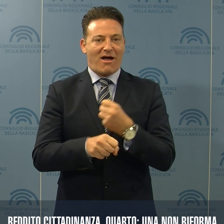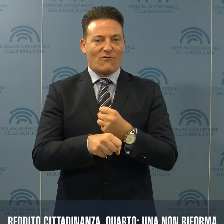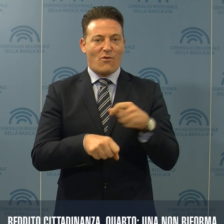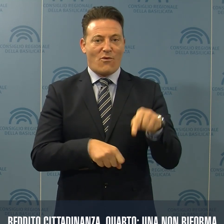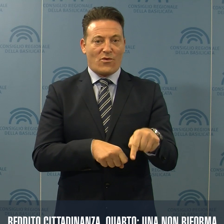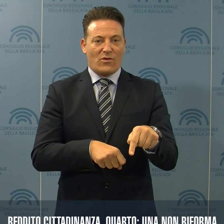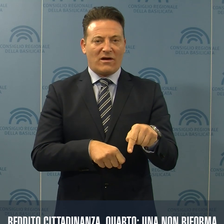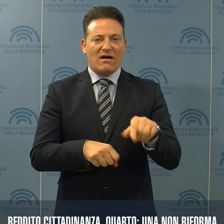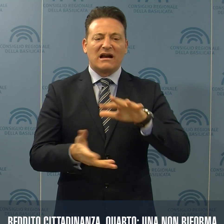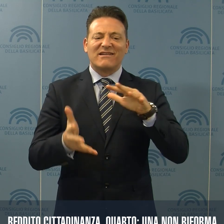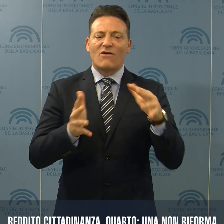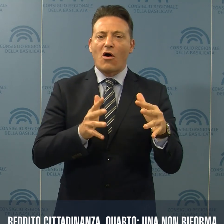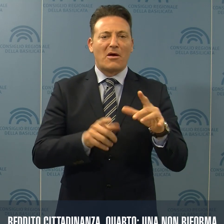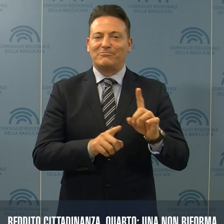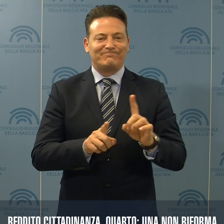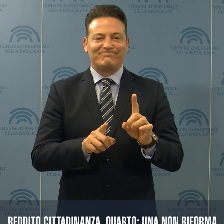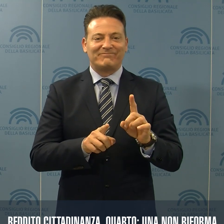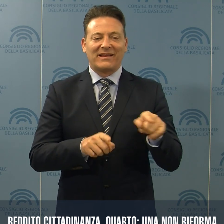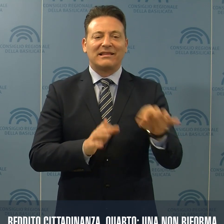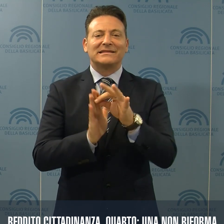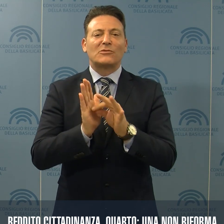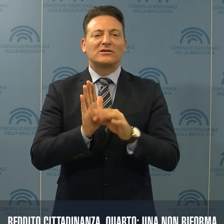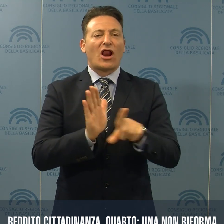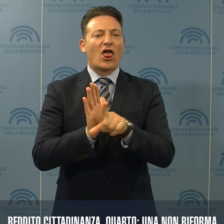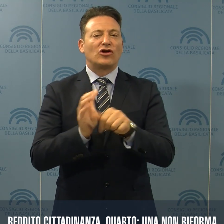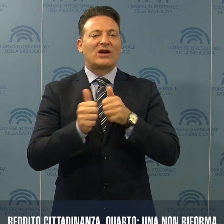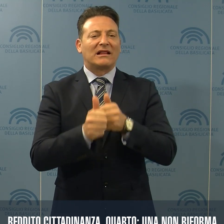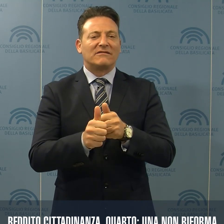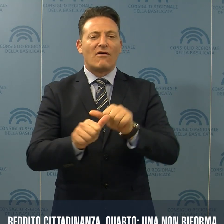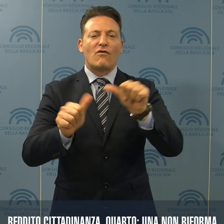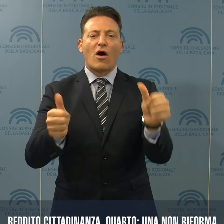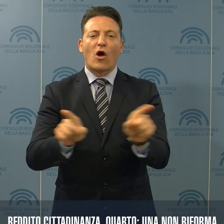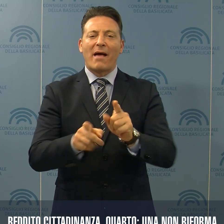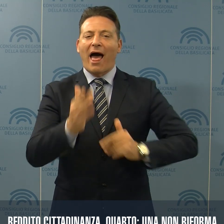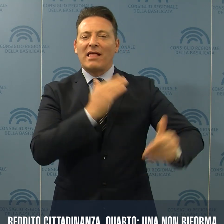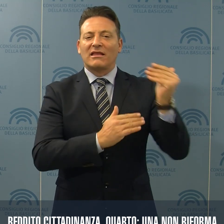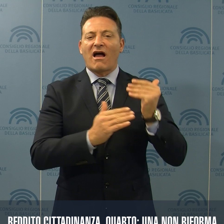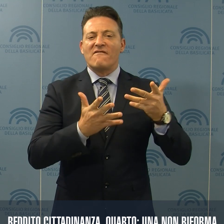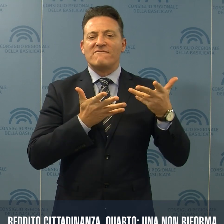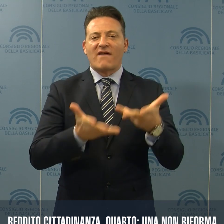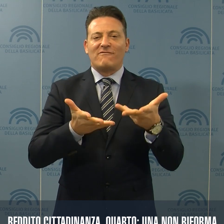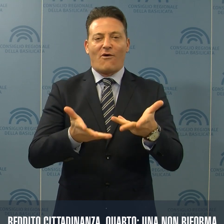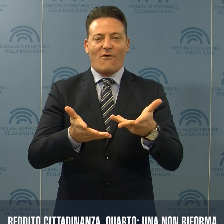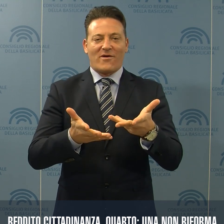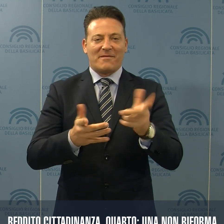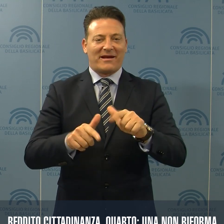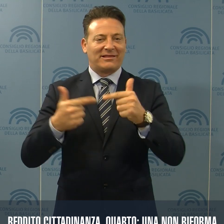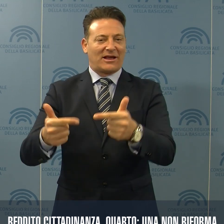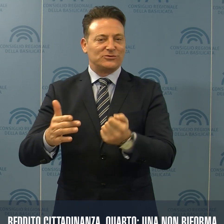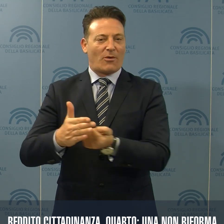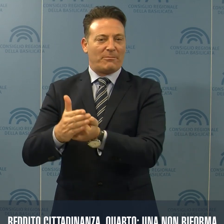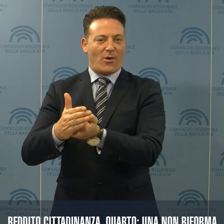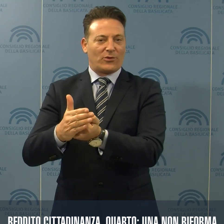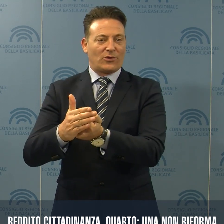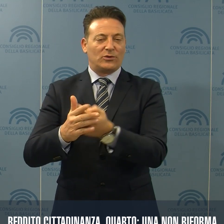una non riforma, una disposizione legislativa frutto di antichi retaggi assistenzialisti, uno